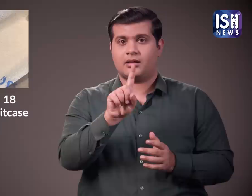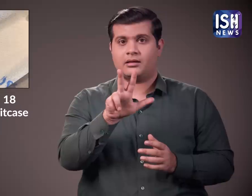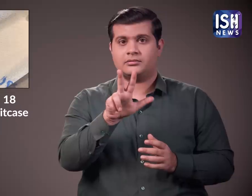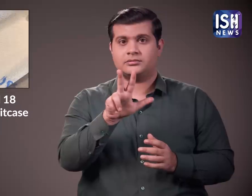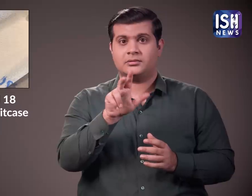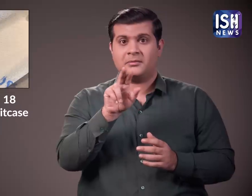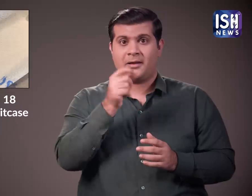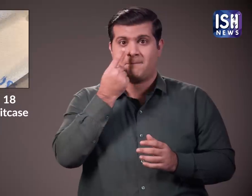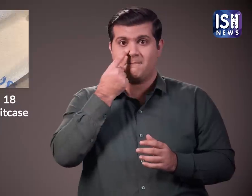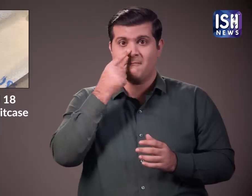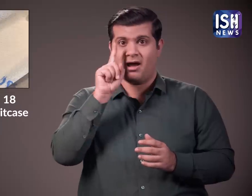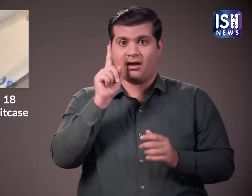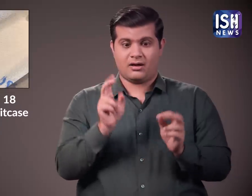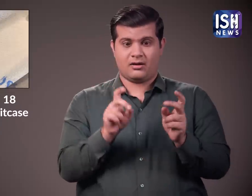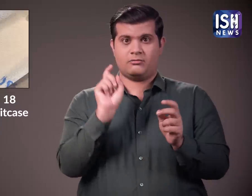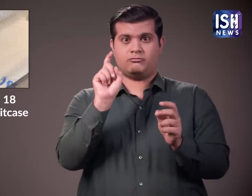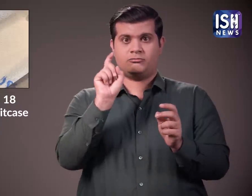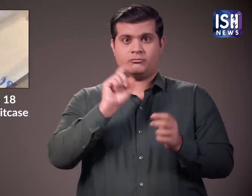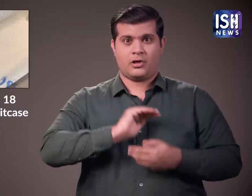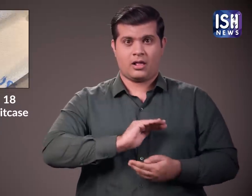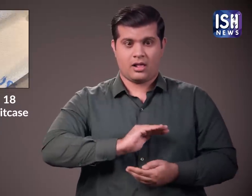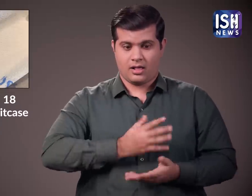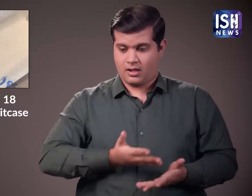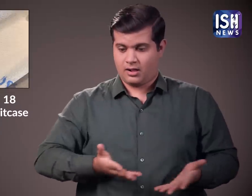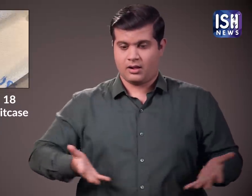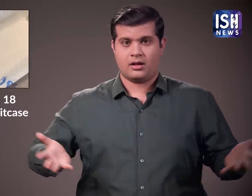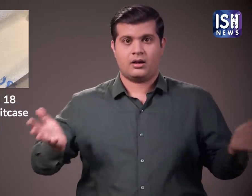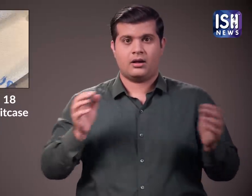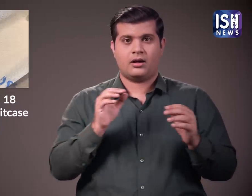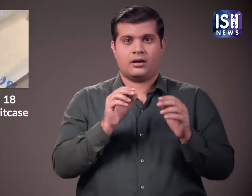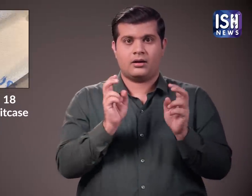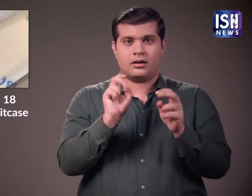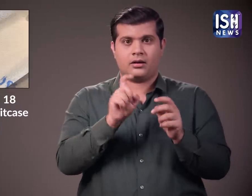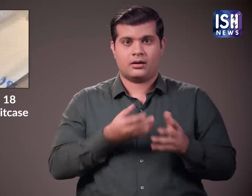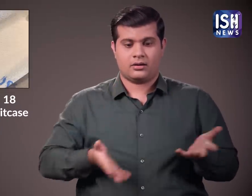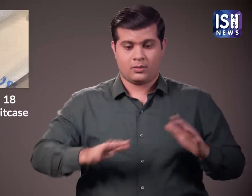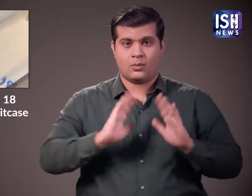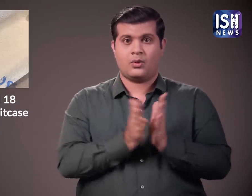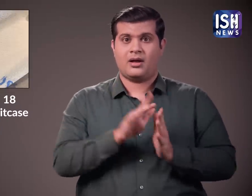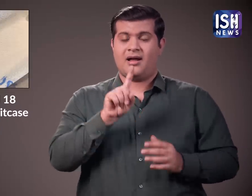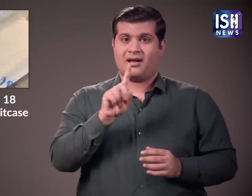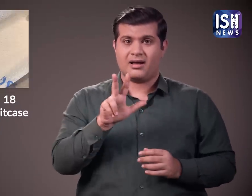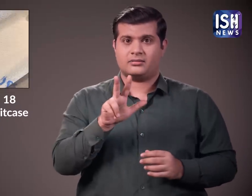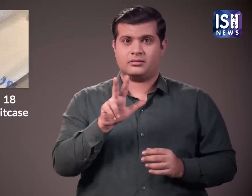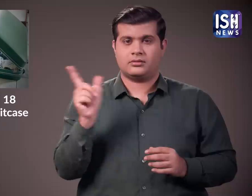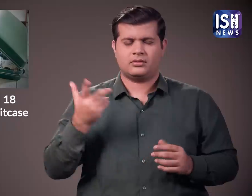जाहिर तोर पर यह एक मा और उसके बच्चे थे। महिला डर गई और बैक बंद कर